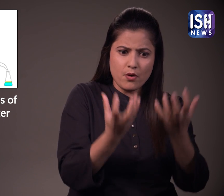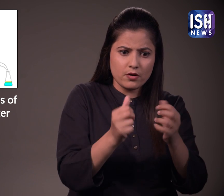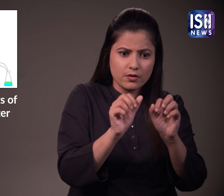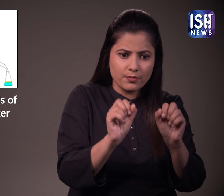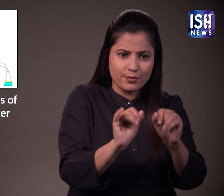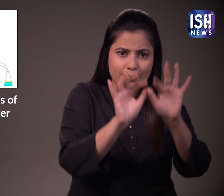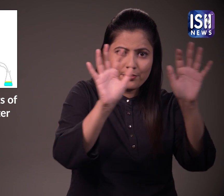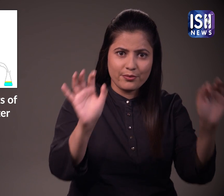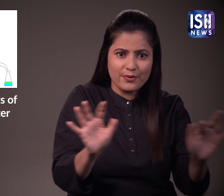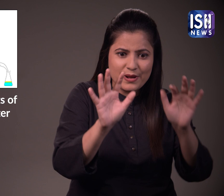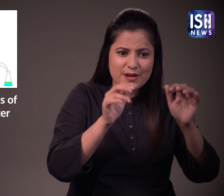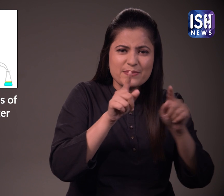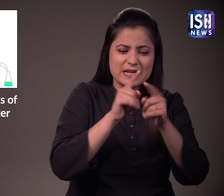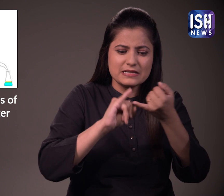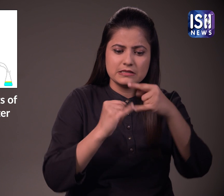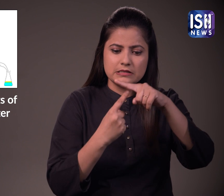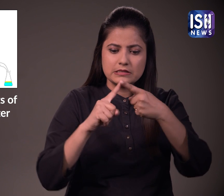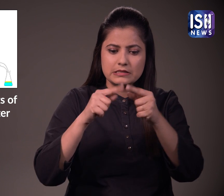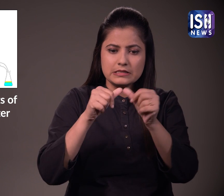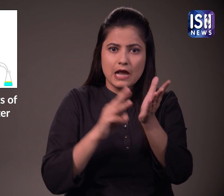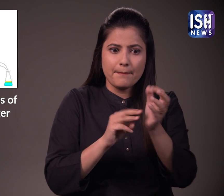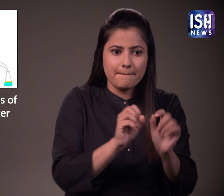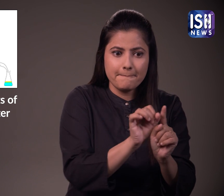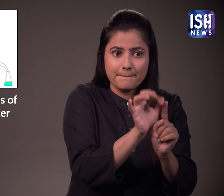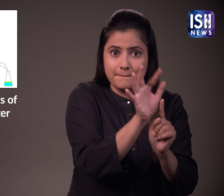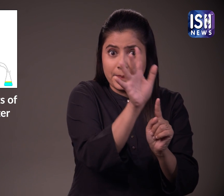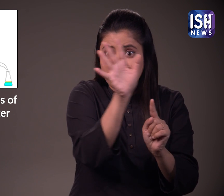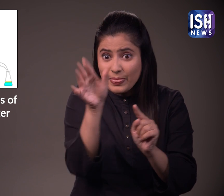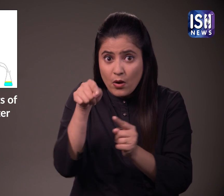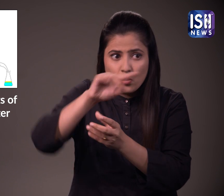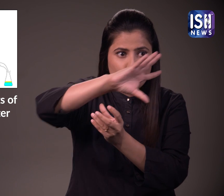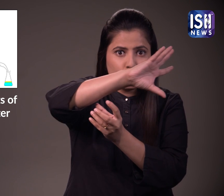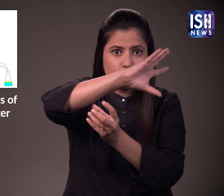भाब आसवन की अवशक्ता होती है